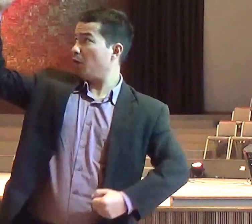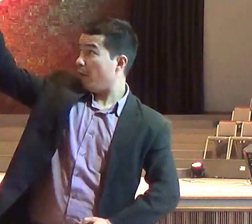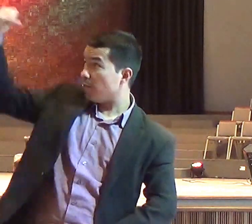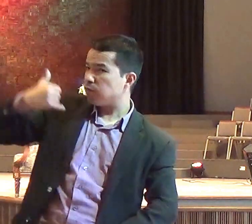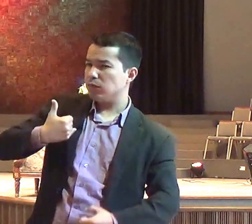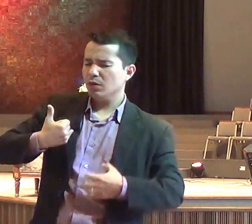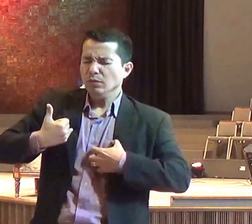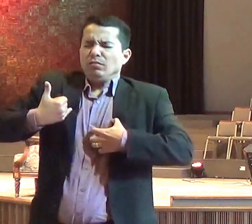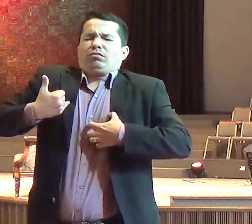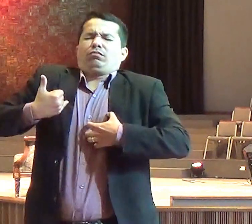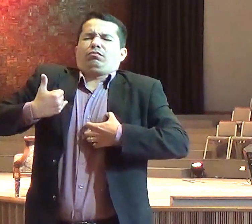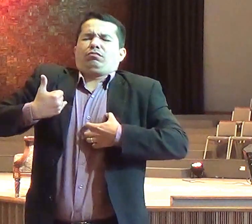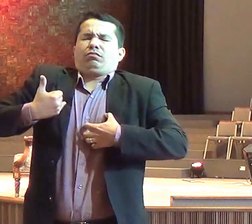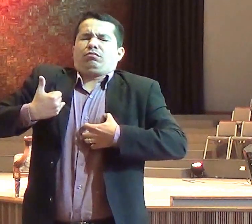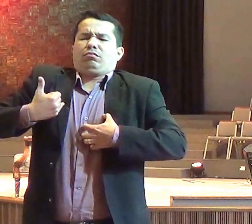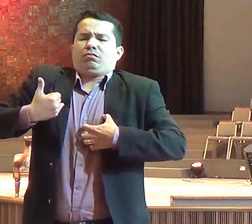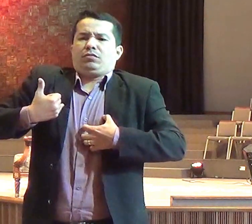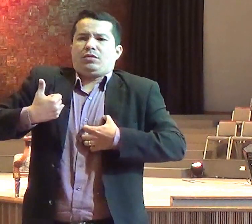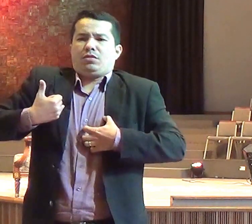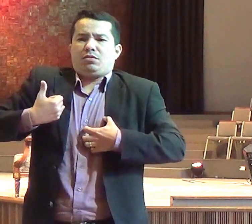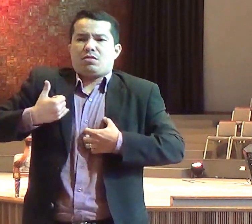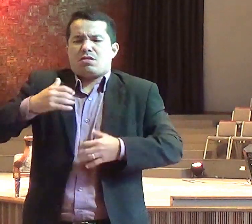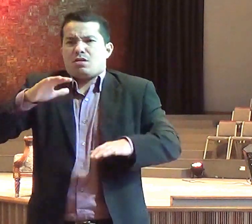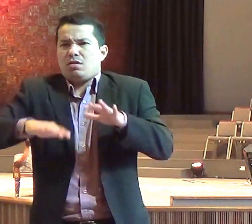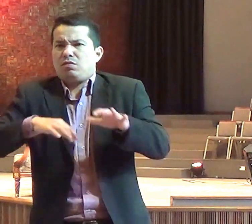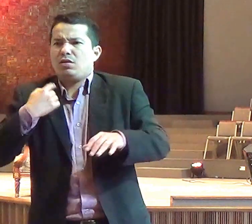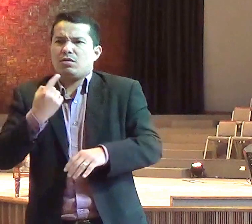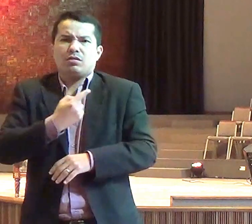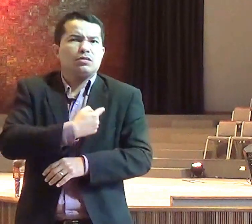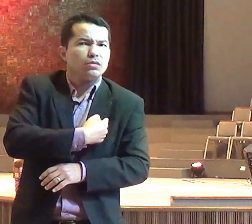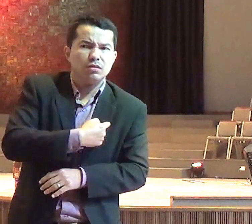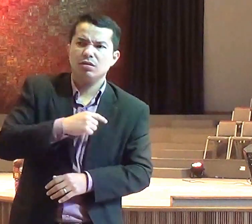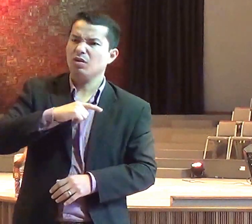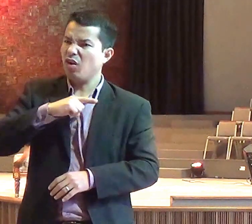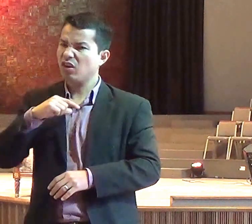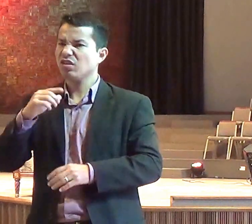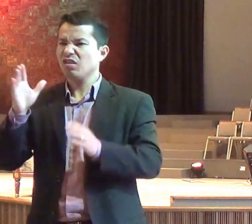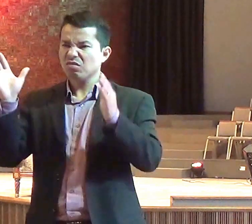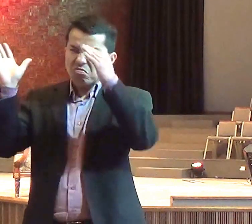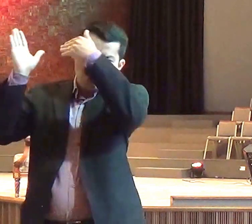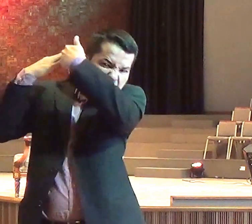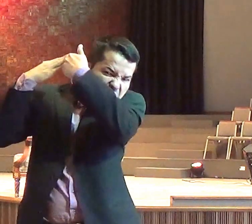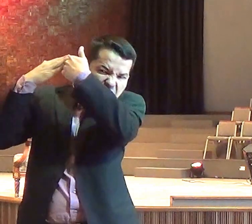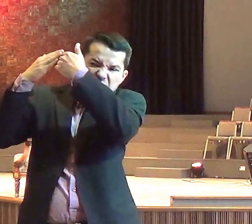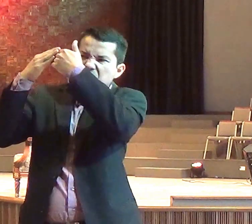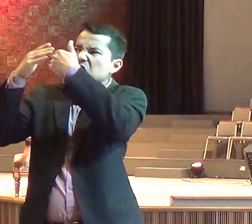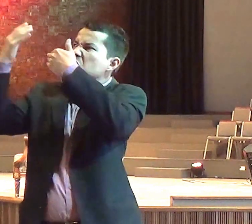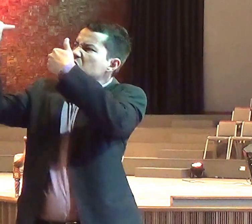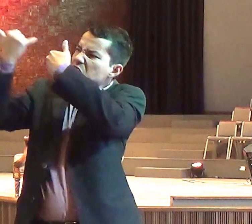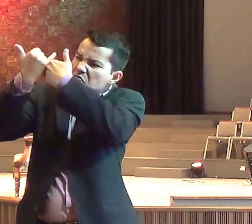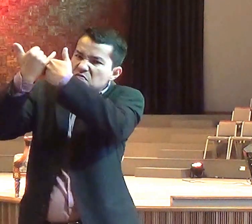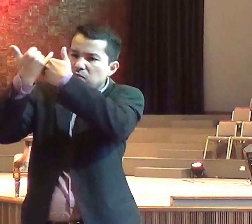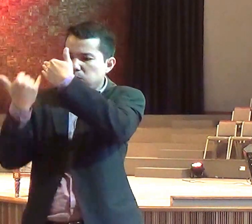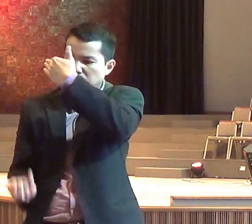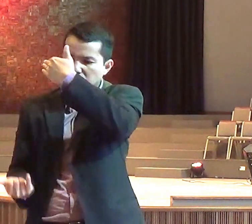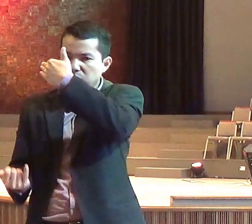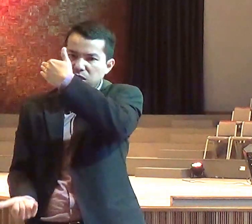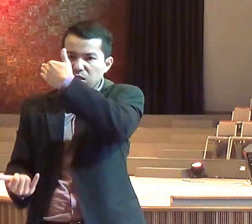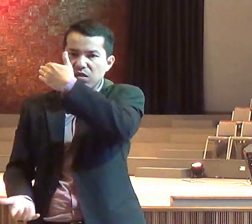um sussurro ou mesmo um grito em nossos ouvidos, quando o altar de Deus no nosso coração está